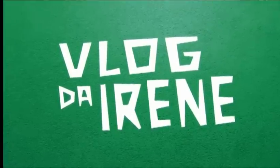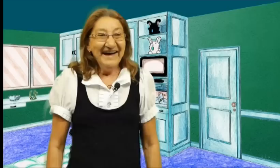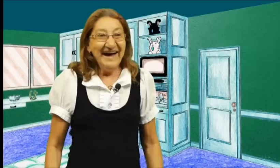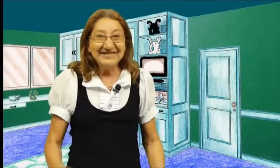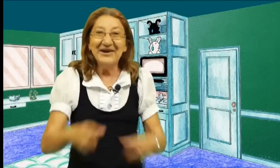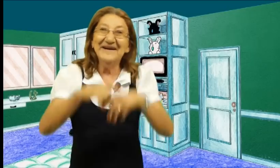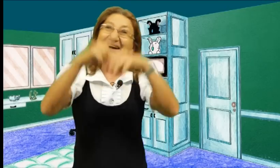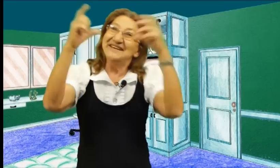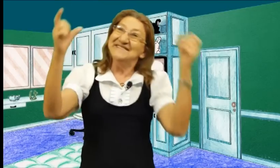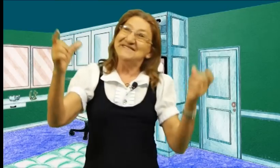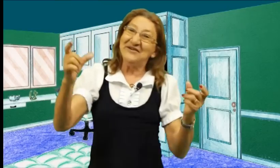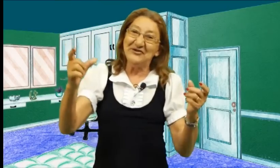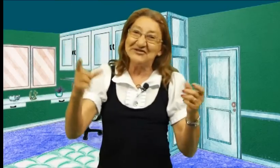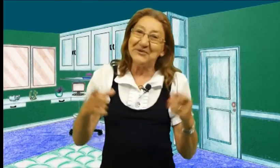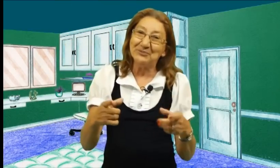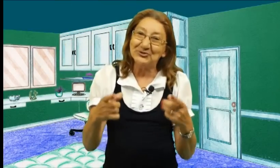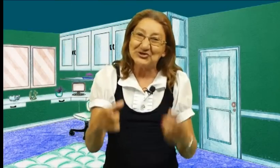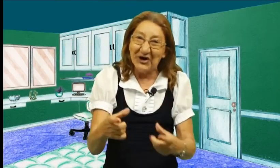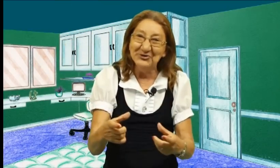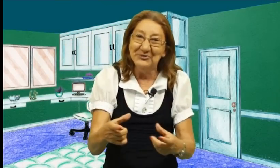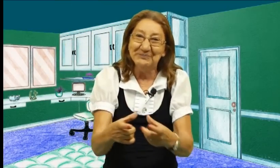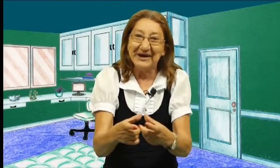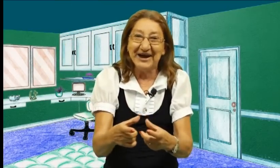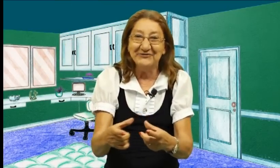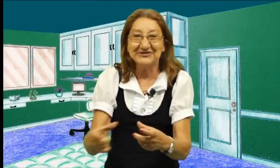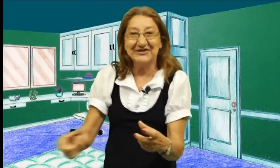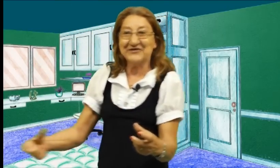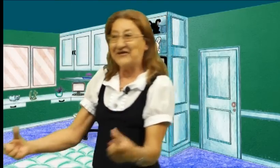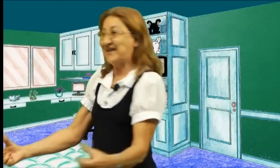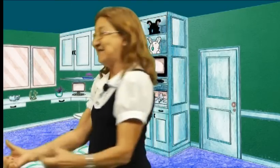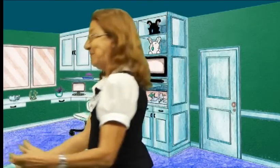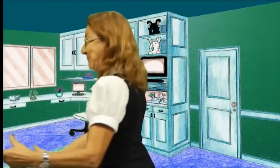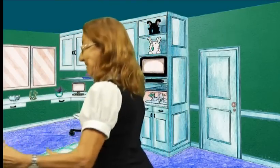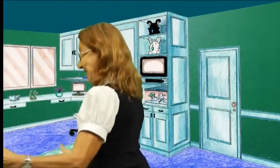Aí tem uma hora A gente se diz Que por sol não pegar em você Você fala assim Papia